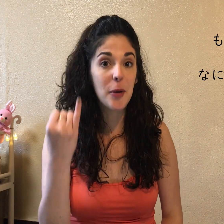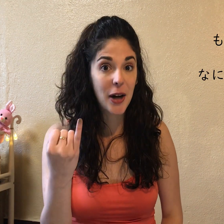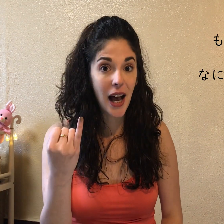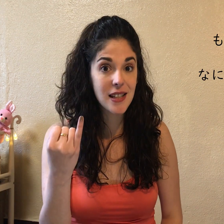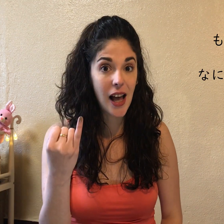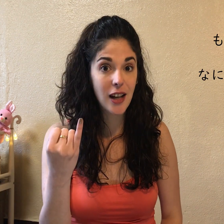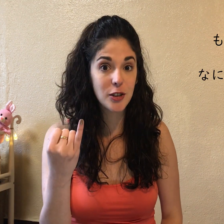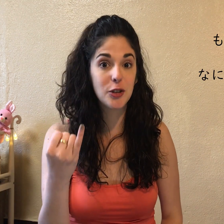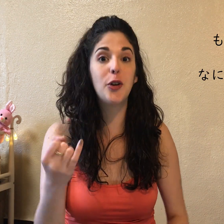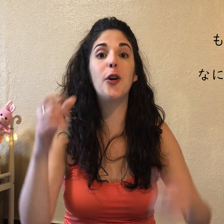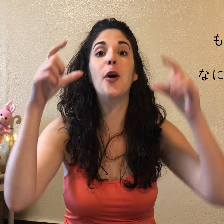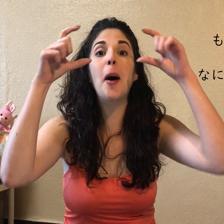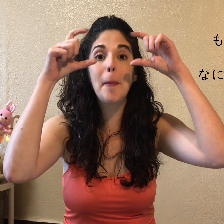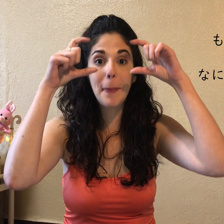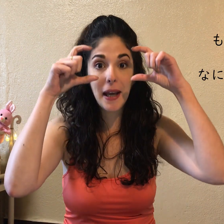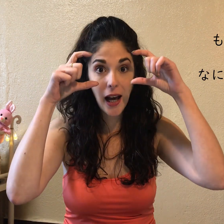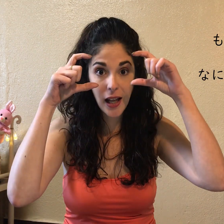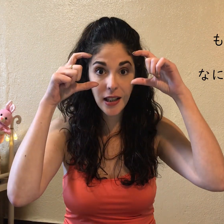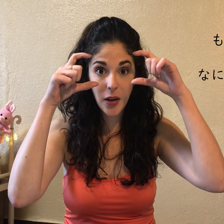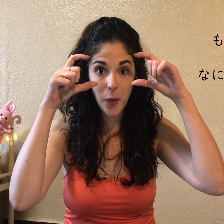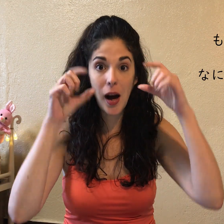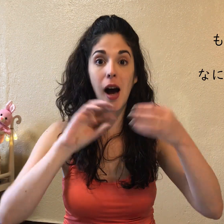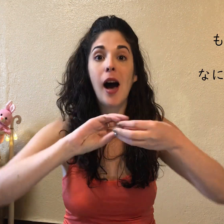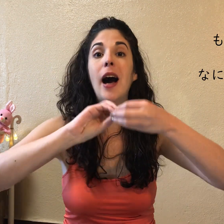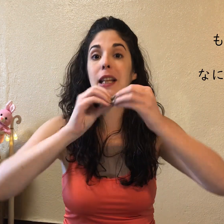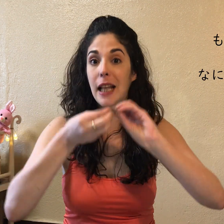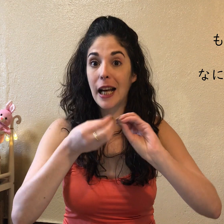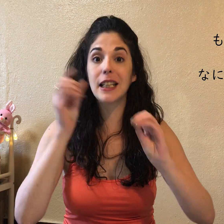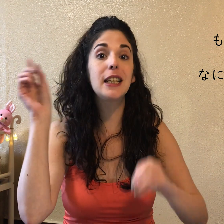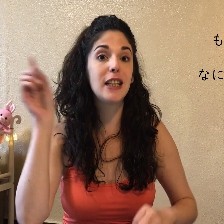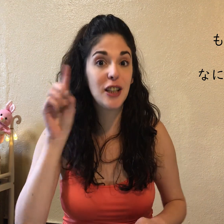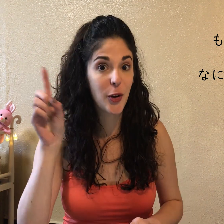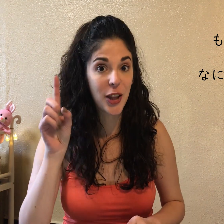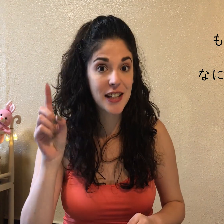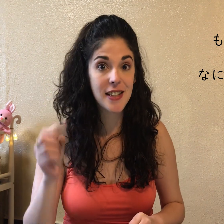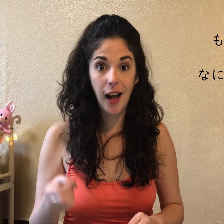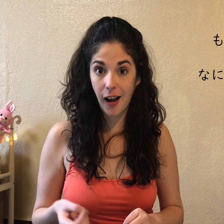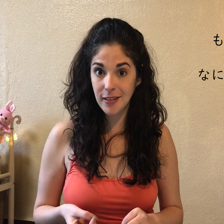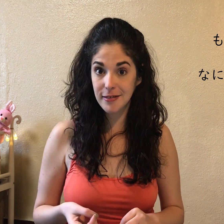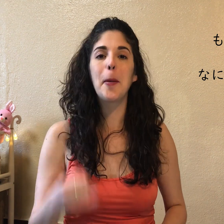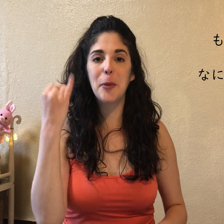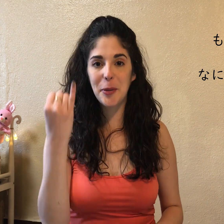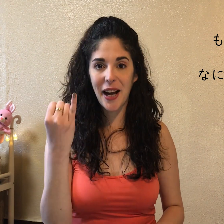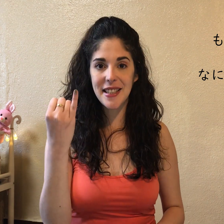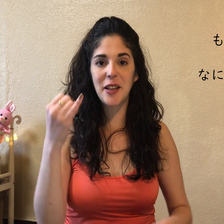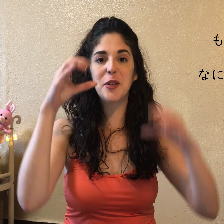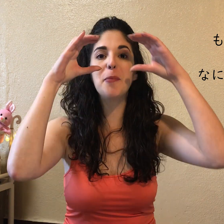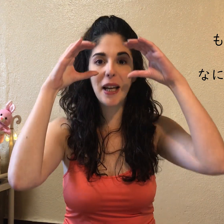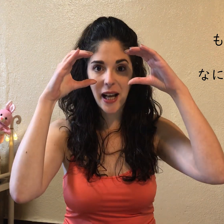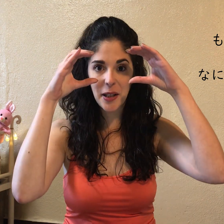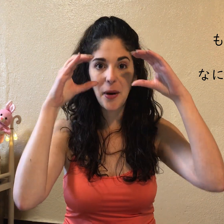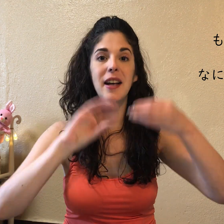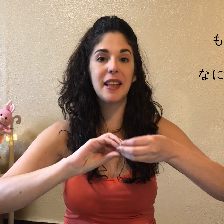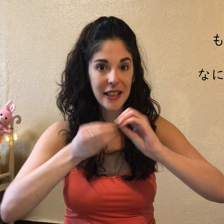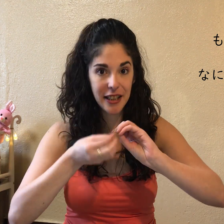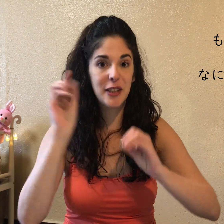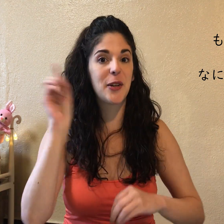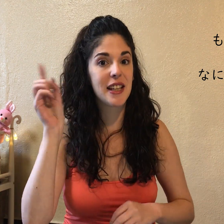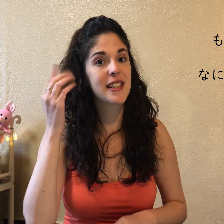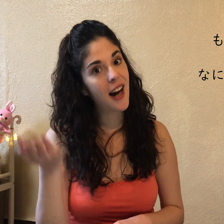Momoka san no me gane wa nanihiro desu ka? Momoka san no me gane wa nanihiro desu